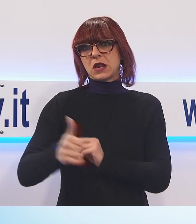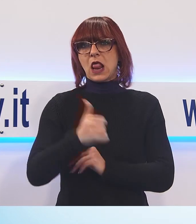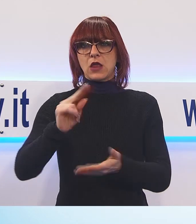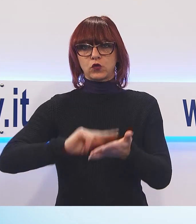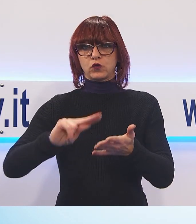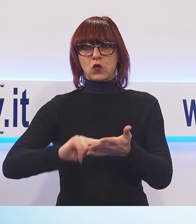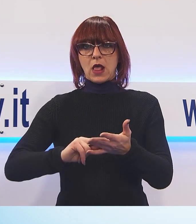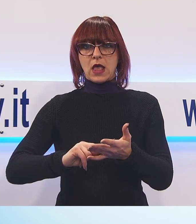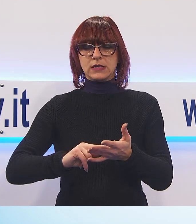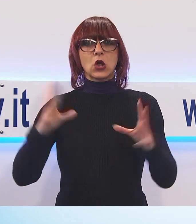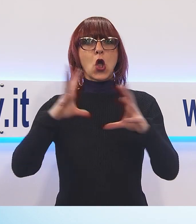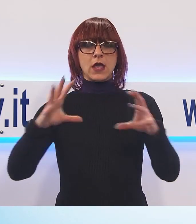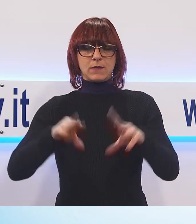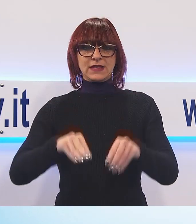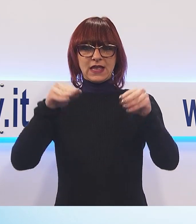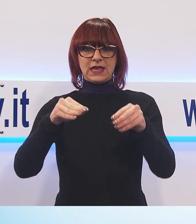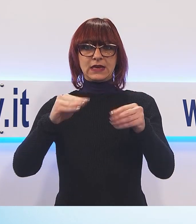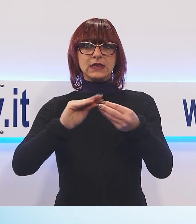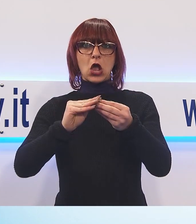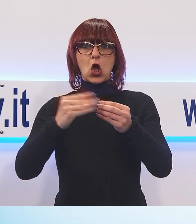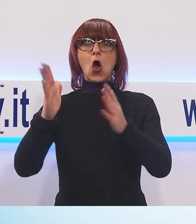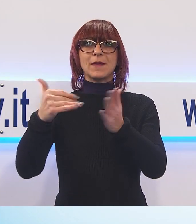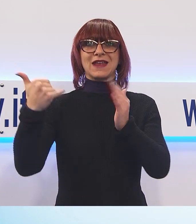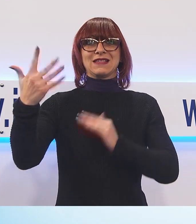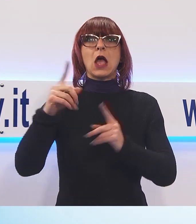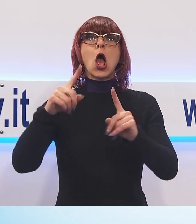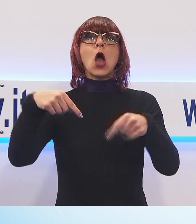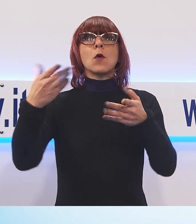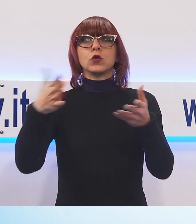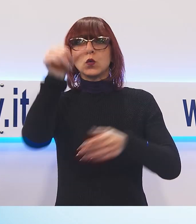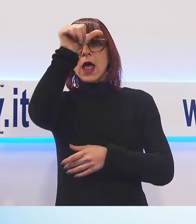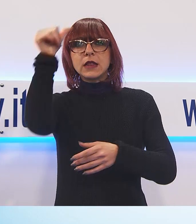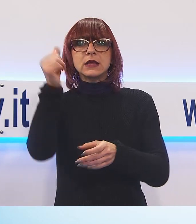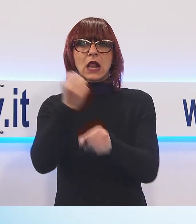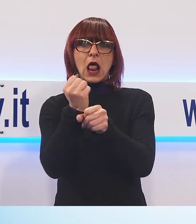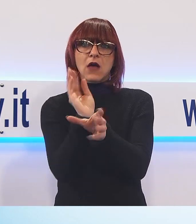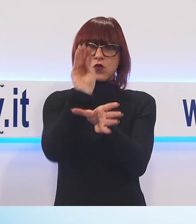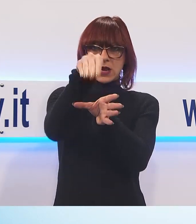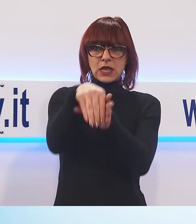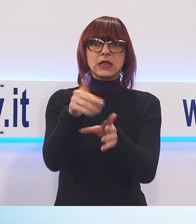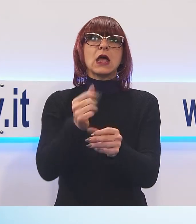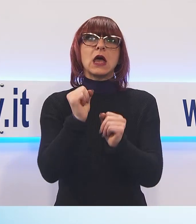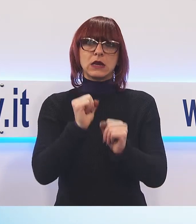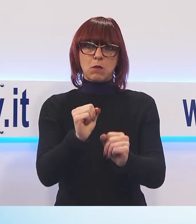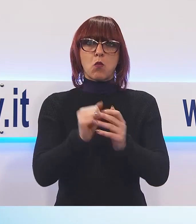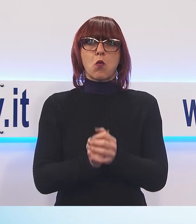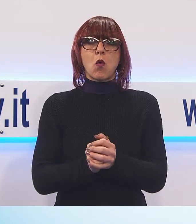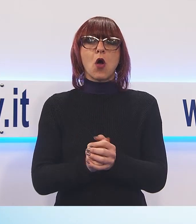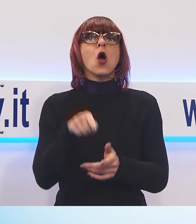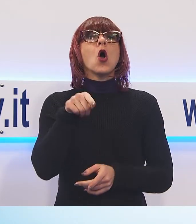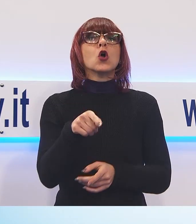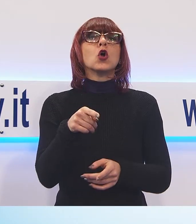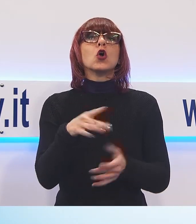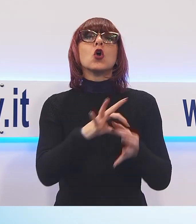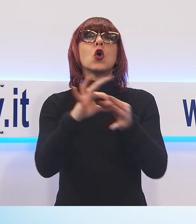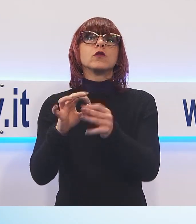aggiudicherà l'appalto, inizierà le opere esterne per poi proseguire durante l'estate, in modo da limitare il più possibile disagi ai ragazzi e agli